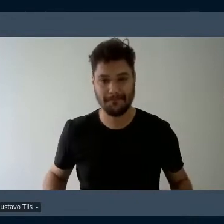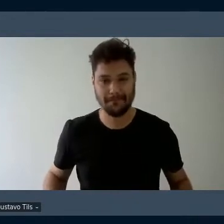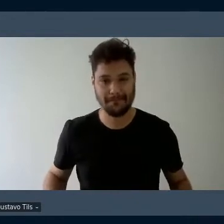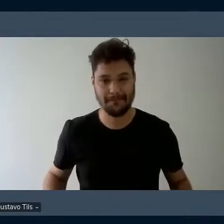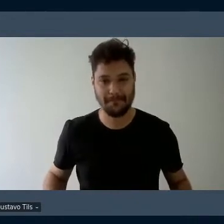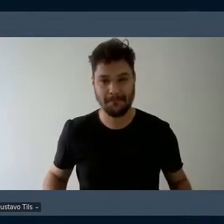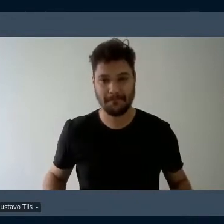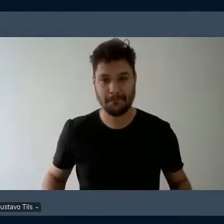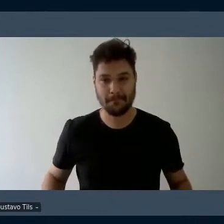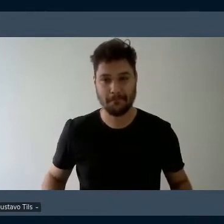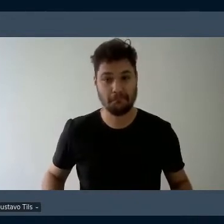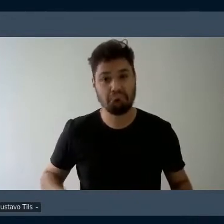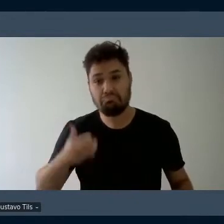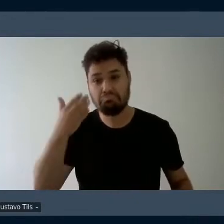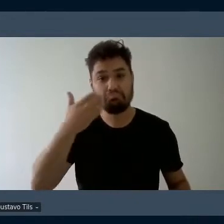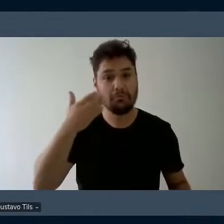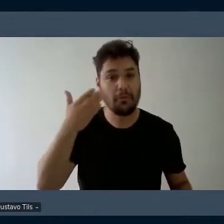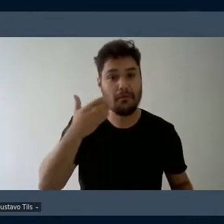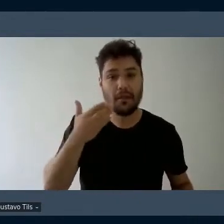não dá para ver ela.